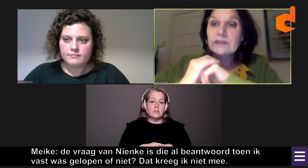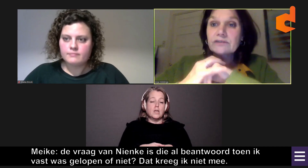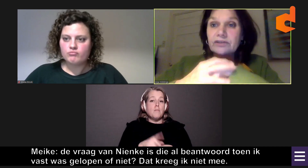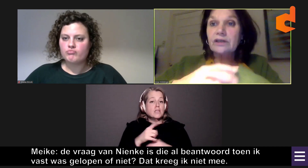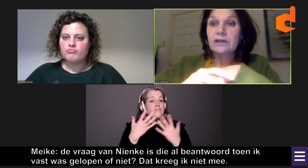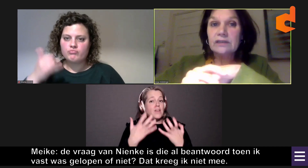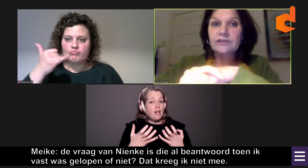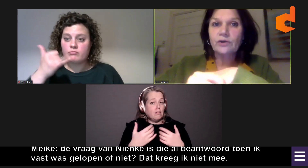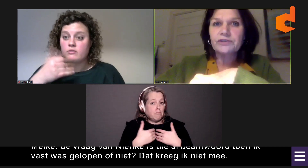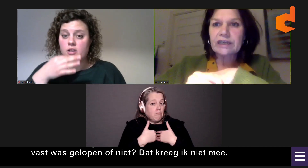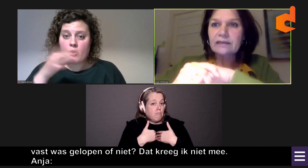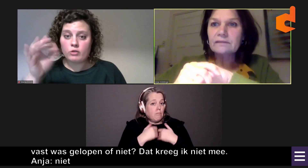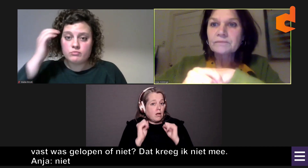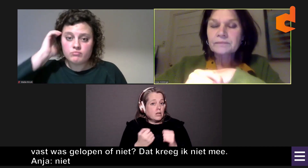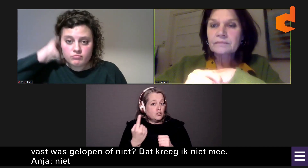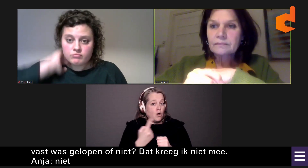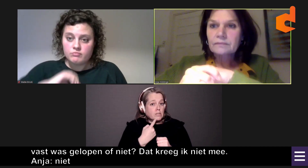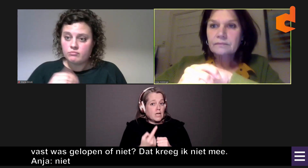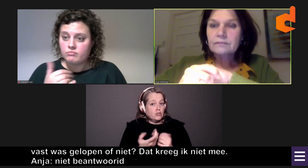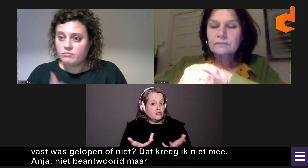kan ik daar ook iets over zeggen.